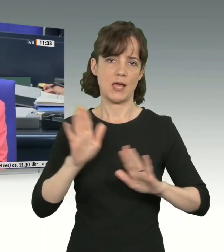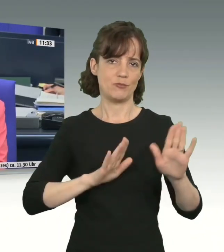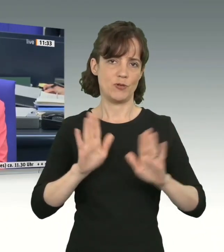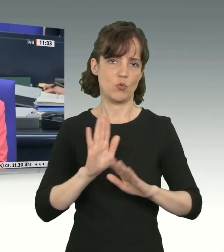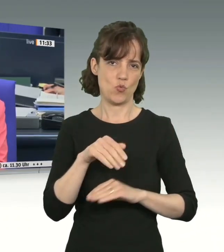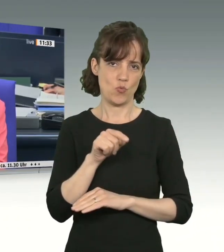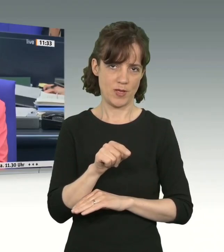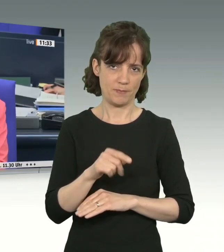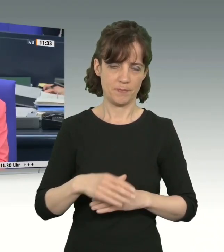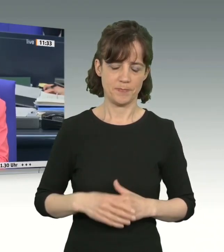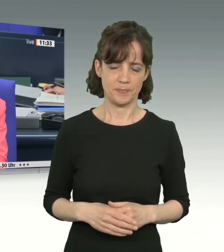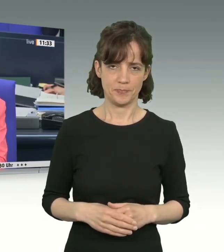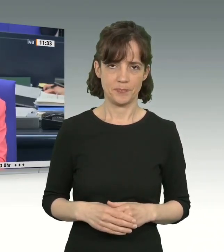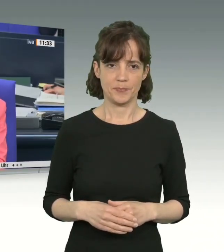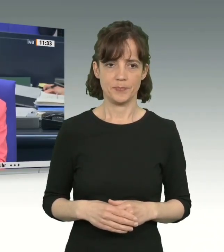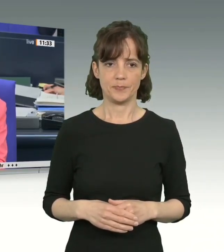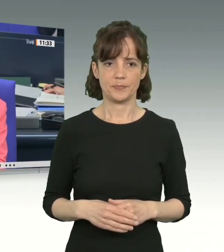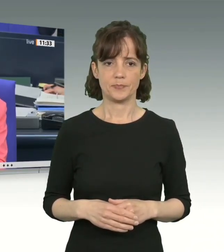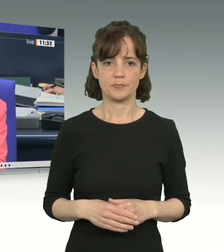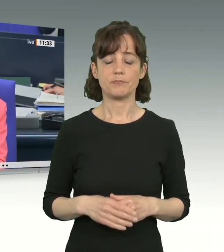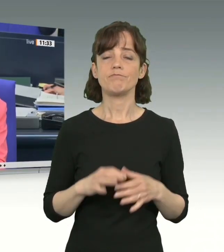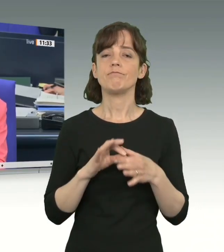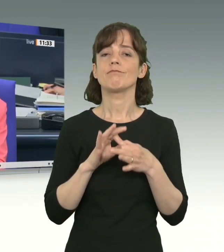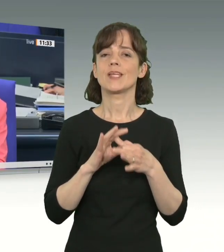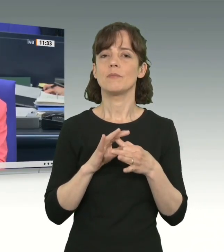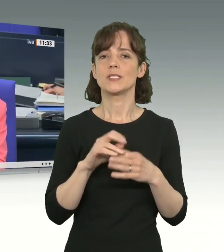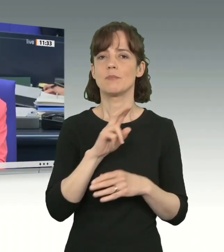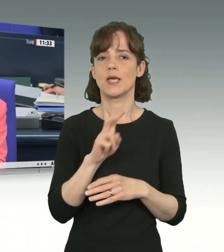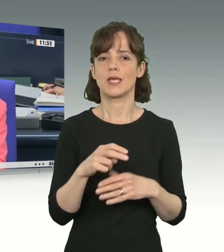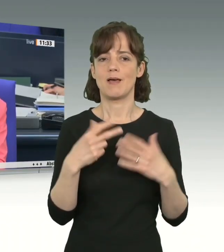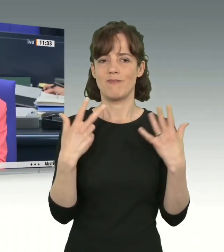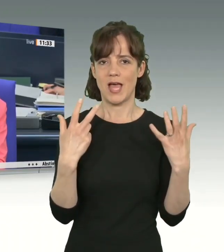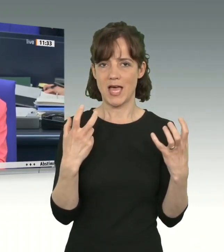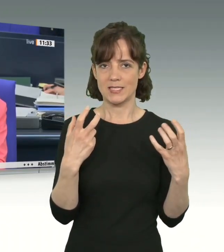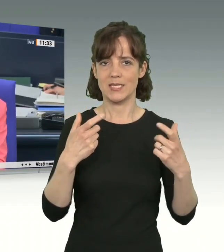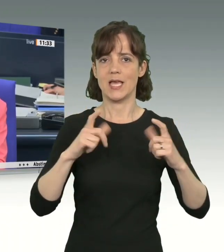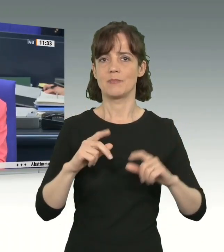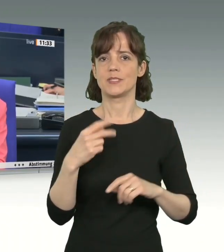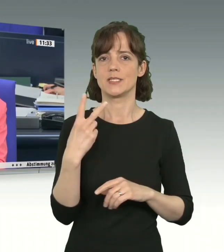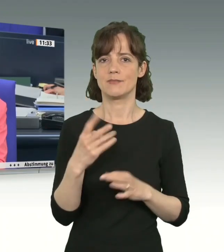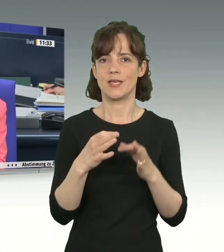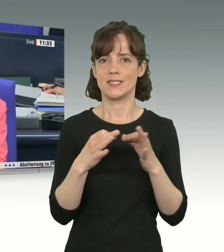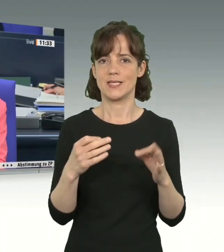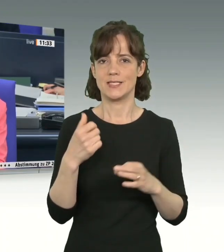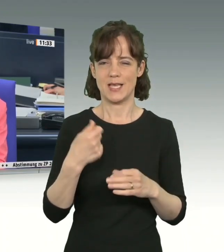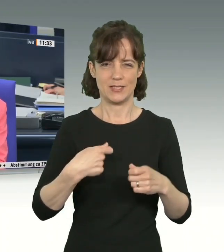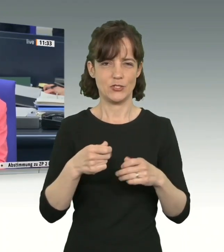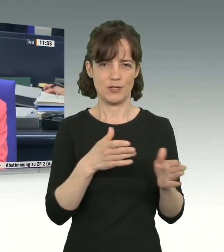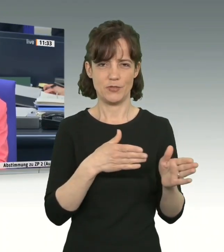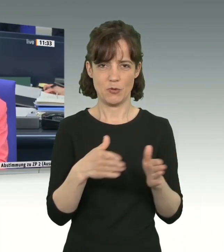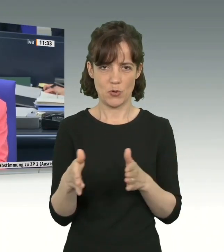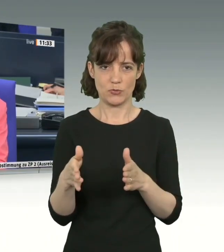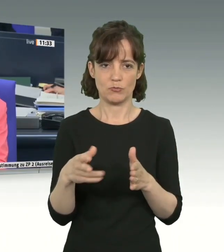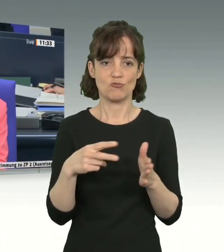Geschäftsordnungsantrag der Fraktion der CDU-CSU. Gemäß § 80 Absatz 2 Satz 1 unserer Geschäftsordnung